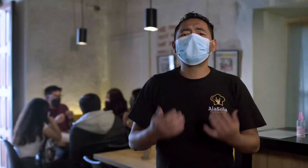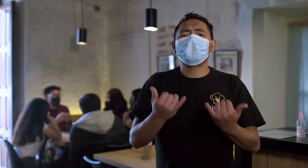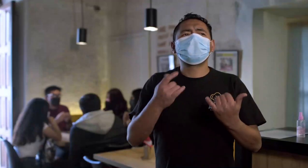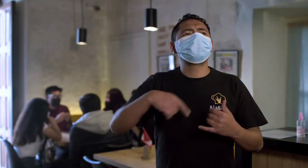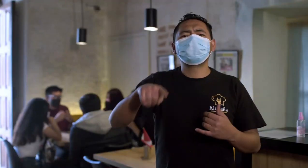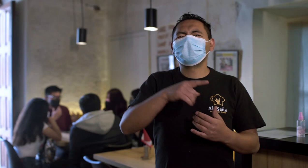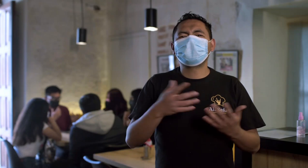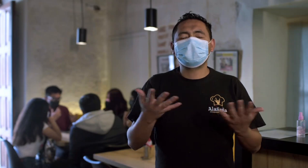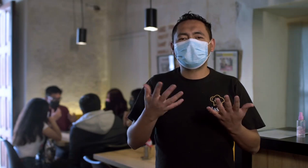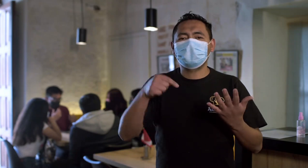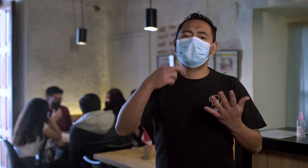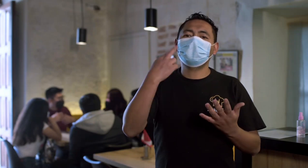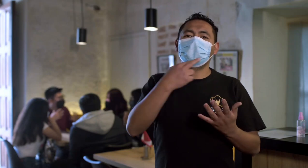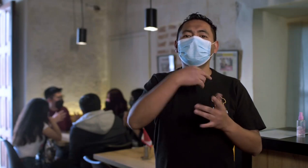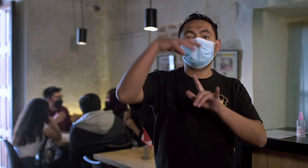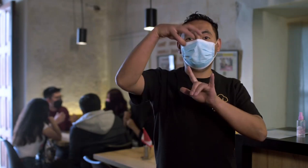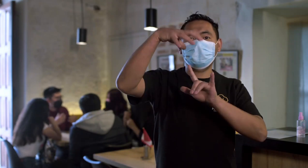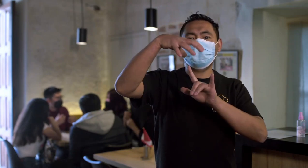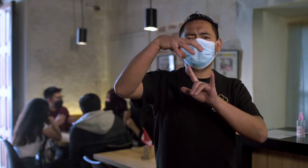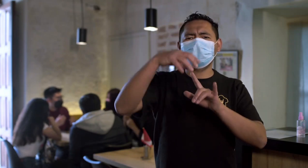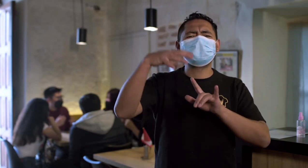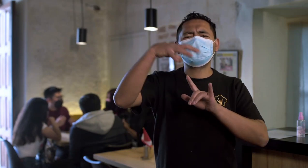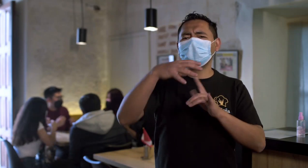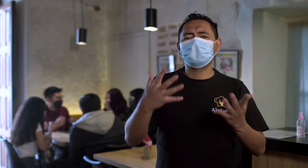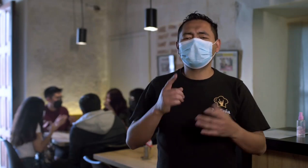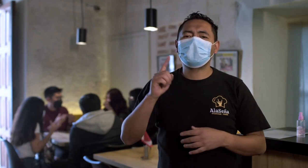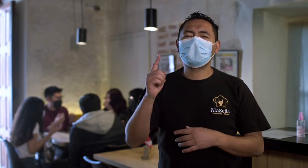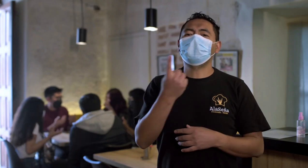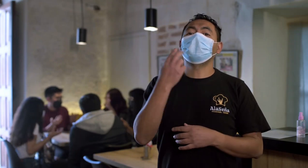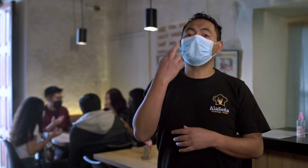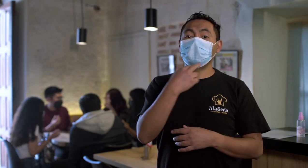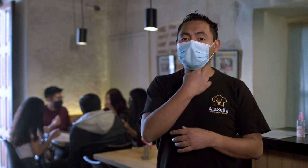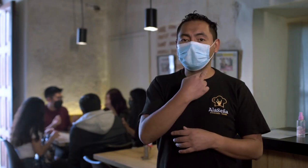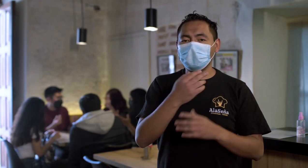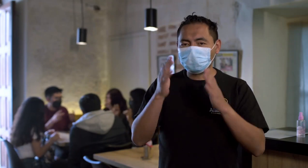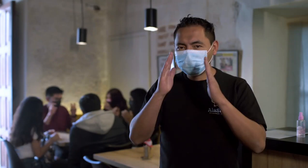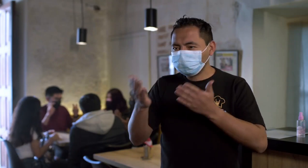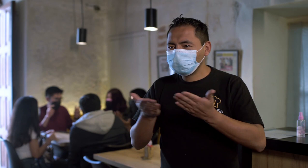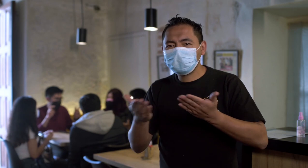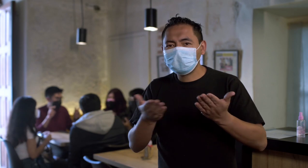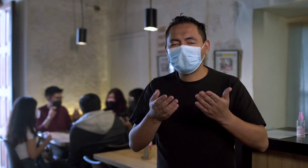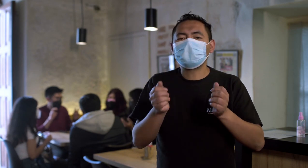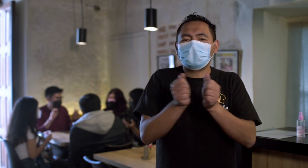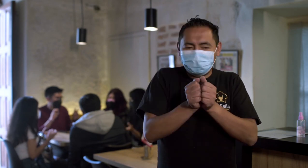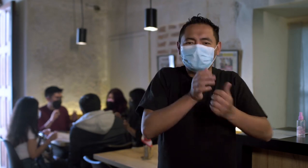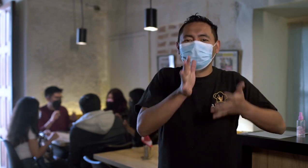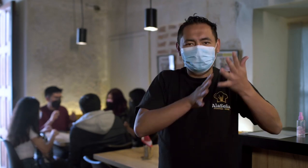Hoy estamos en el restaurante La Seña. Viene a ser el primer restaurante con temática de atención en lengua de